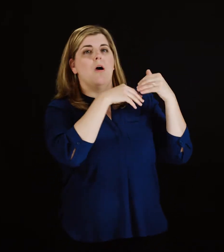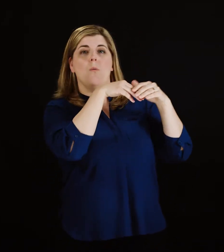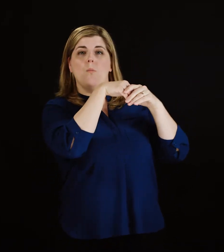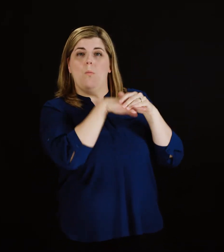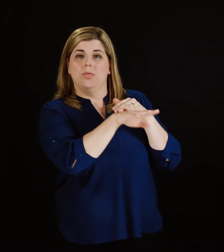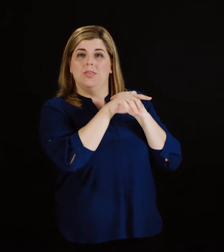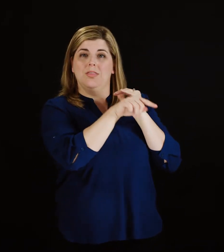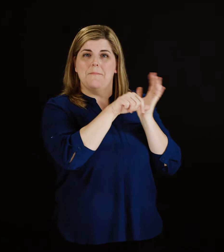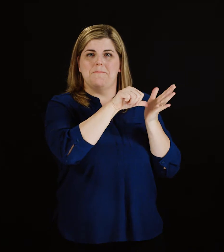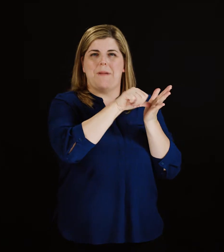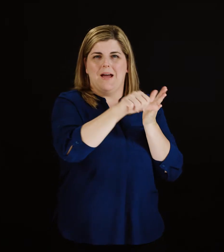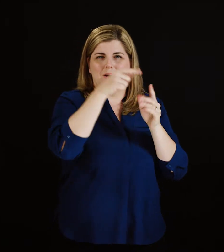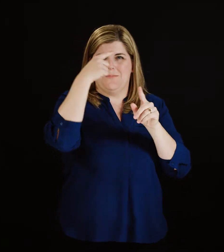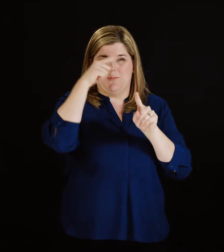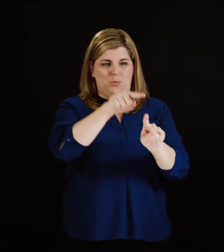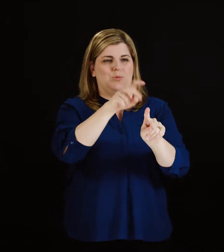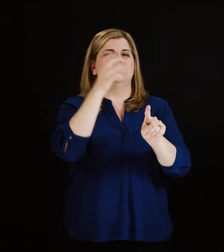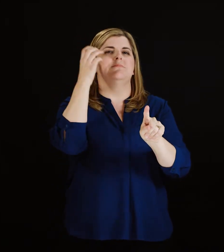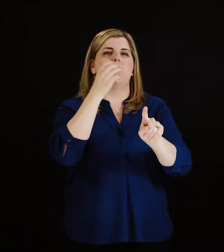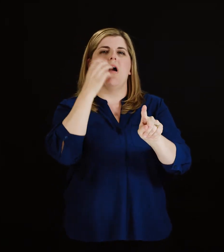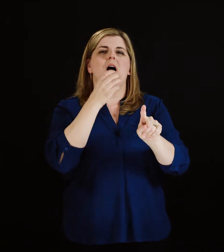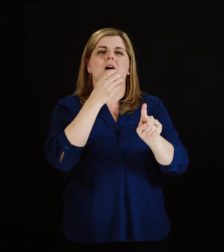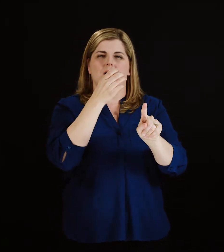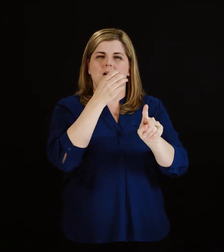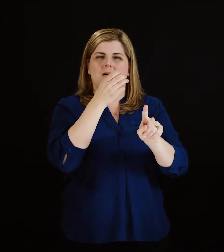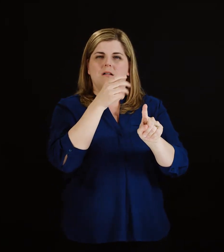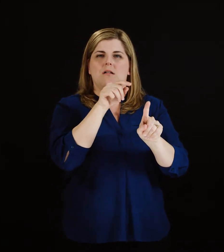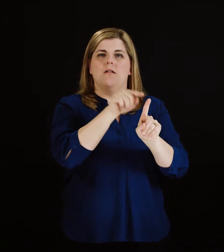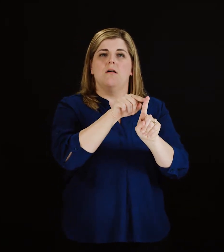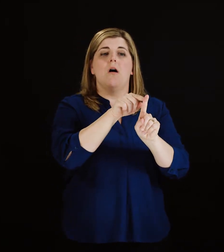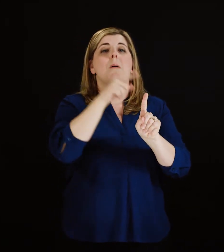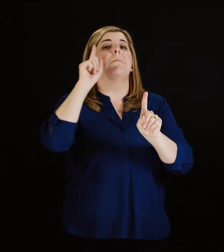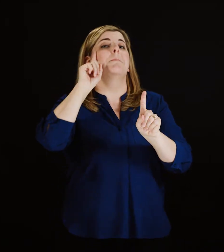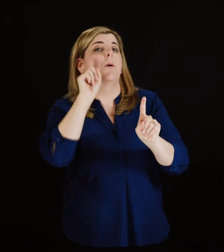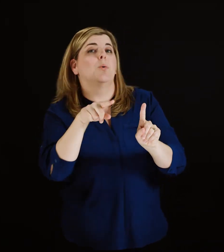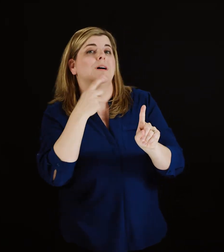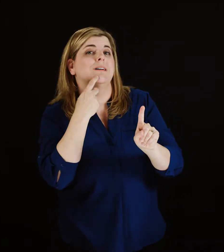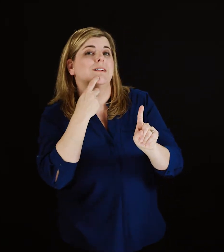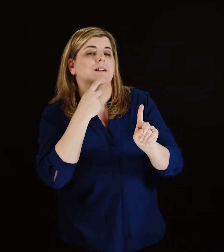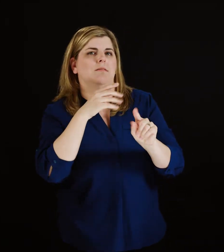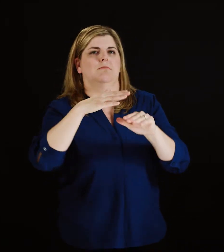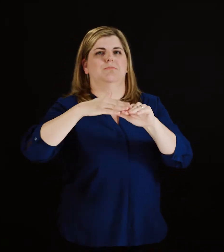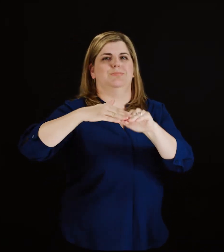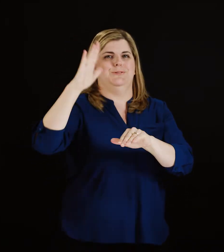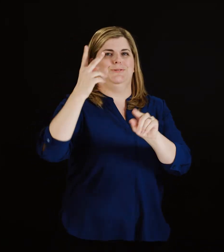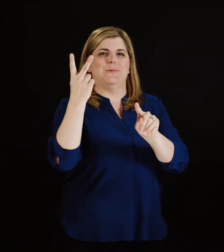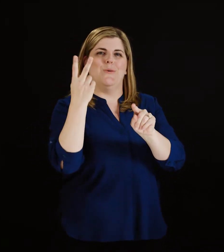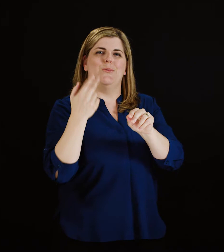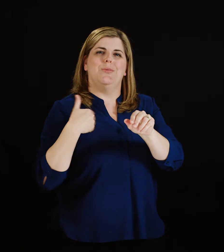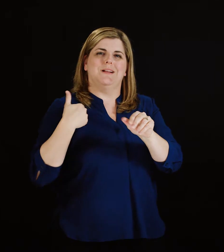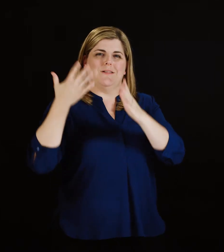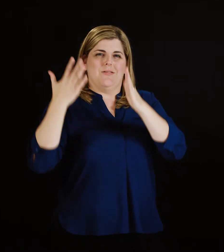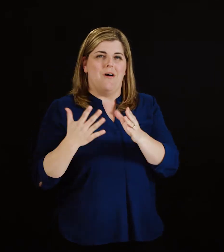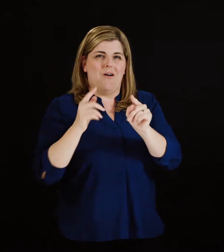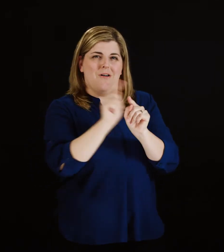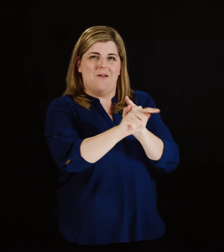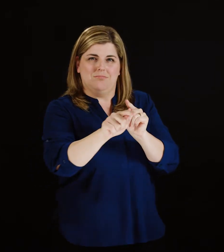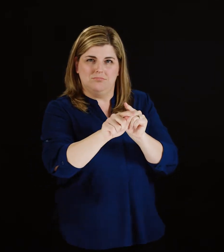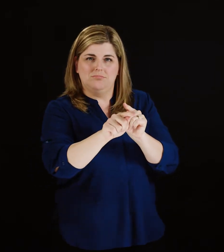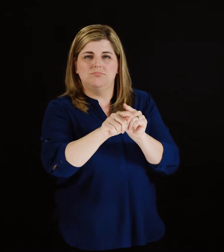compte paye pour les services sans fil d'au moins deux utilisateurs d'appareils qui se partagent un ensemble